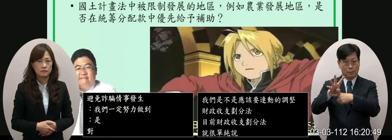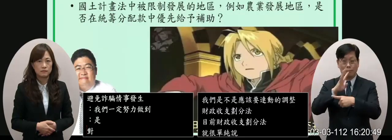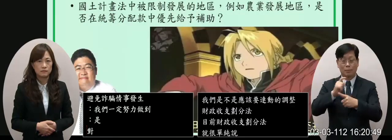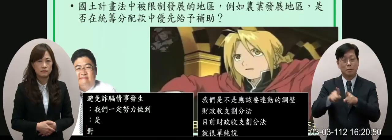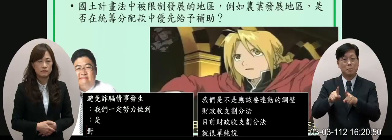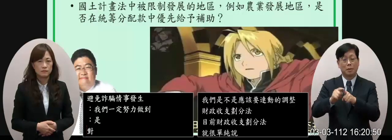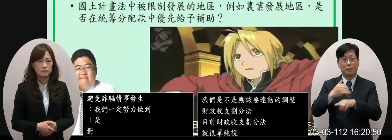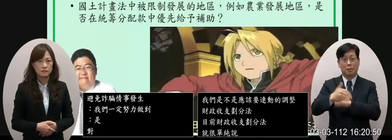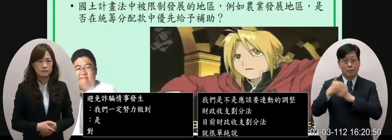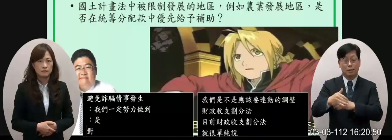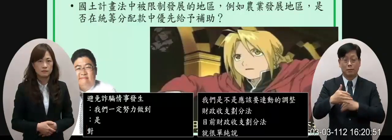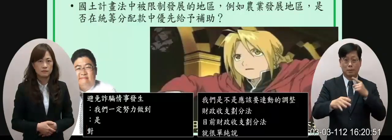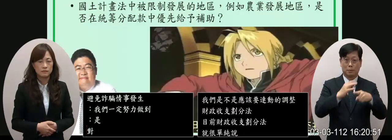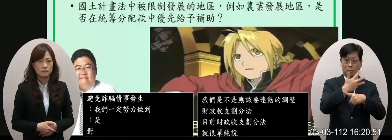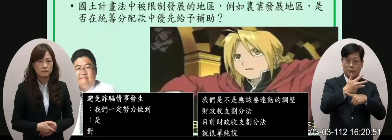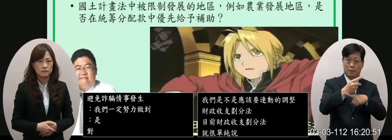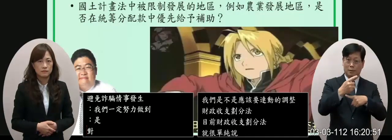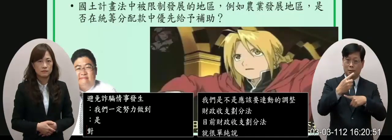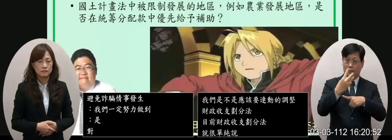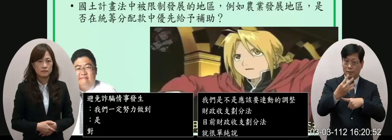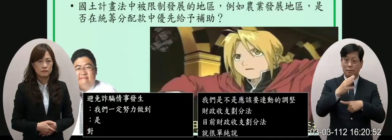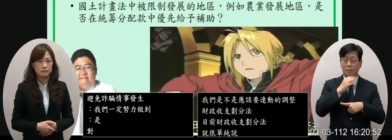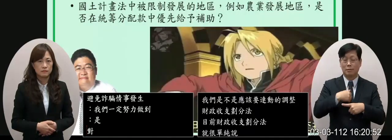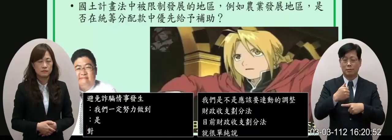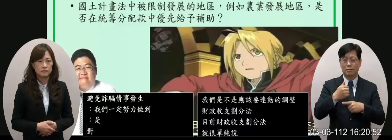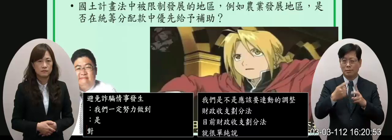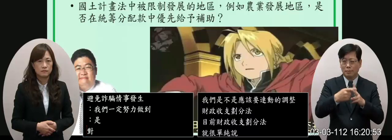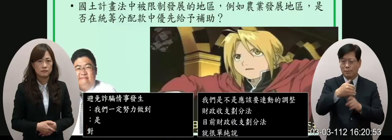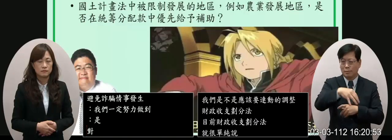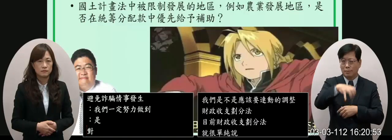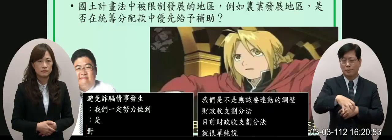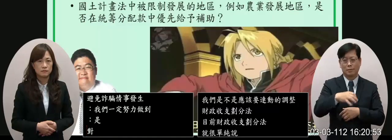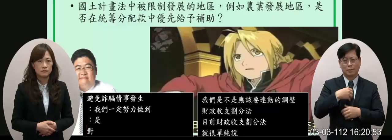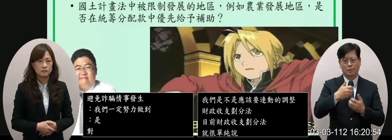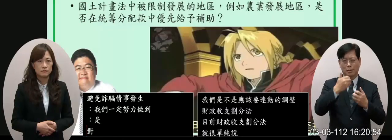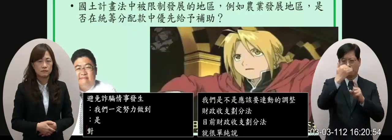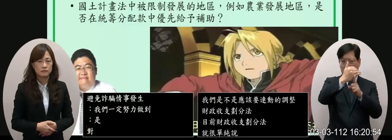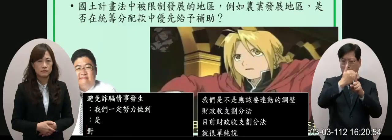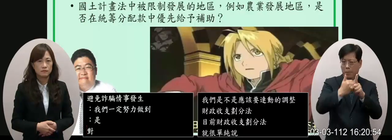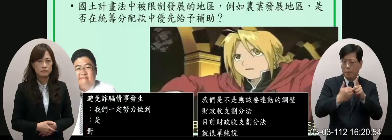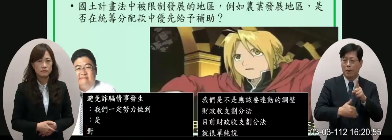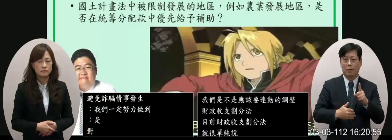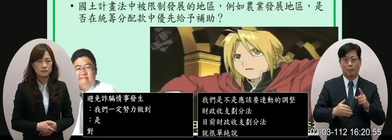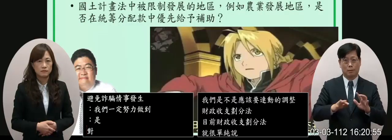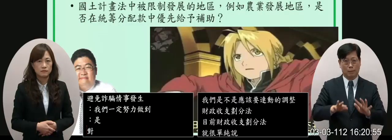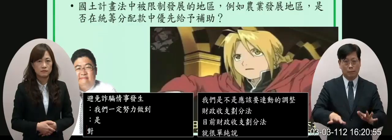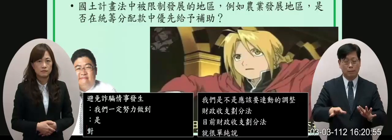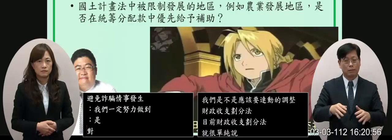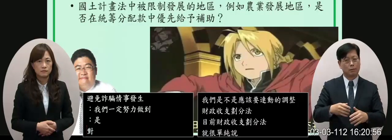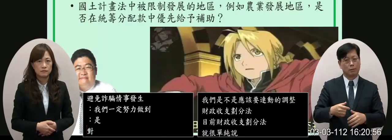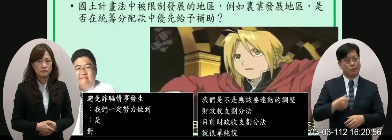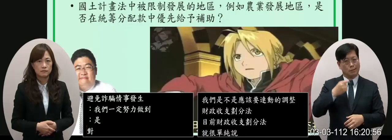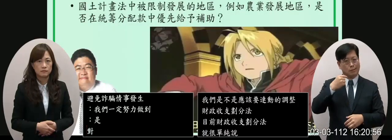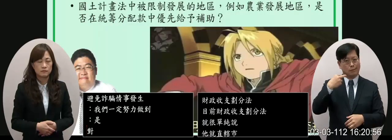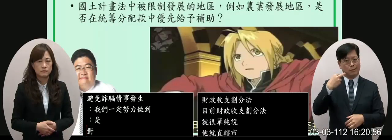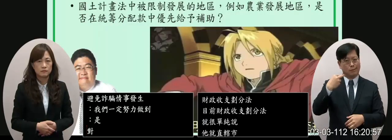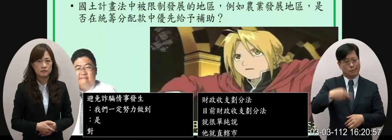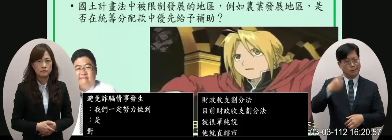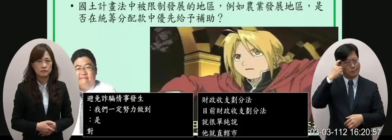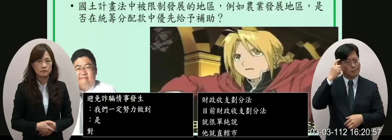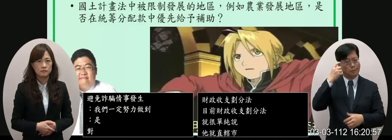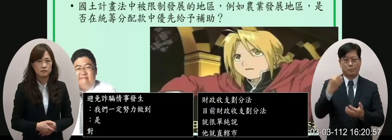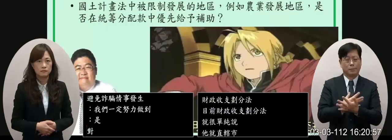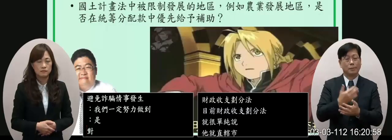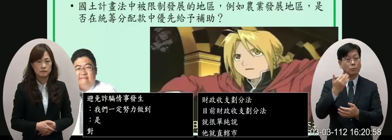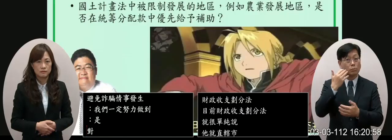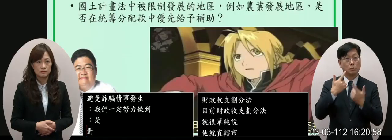縣市8.24%是相正市在這樣的一個劃分的一個前提之下事實上我們完全沒有去思考如果